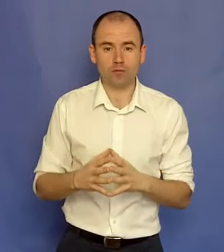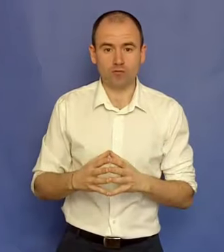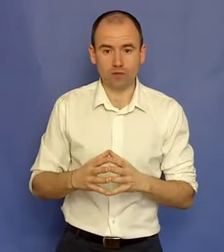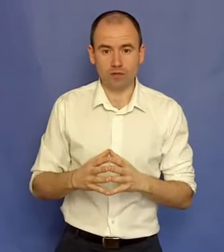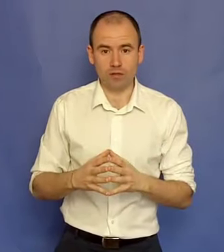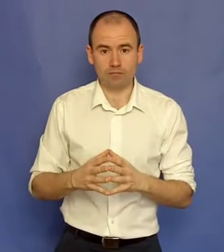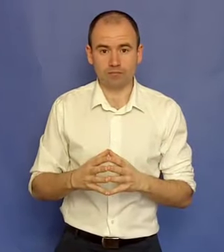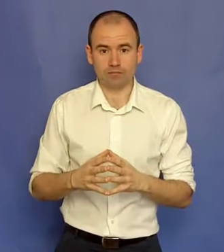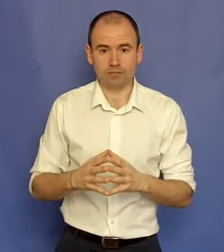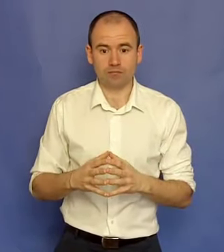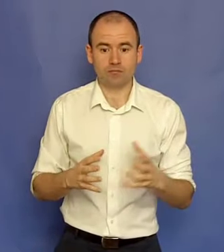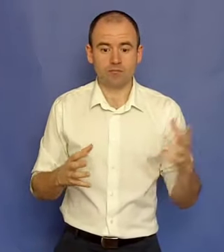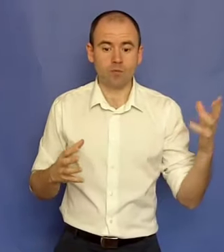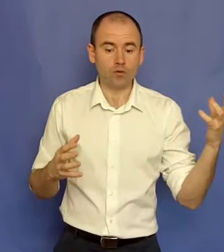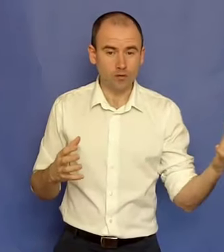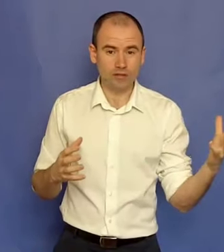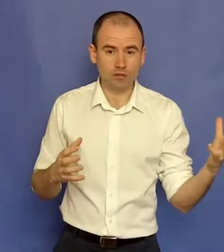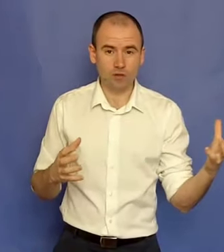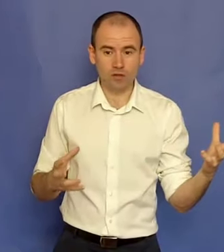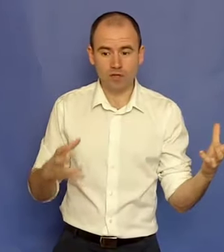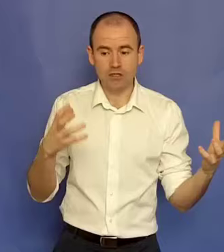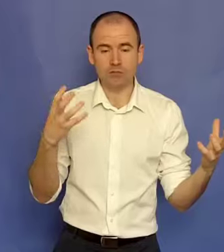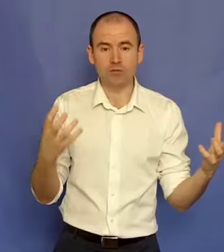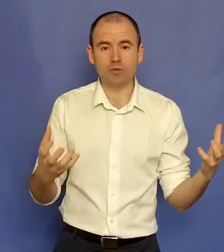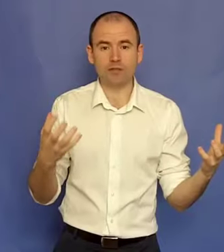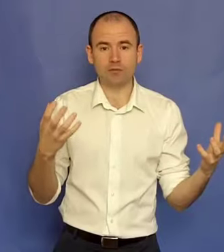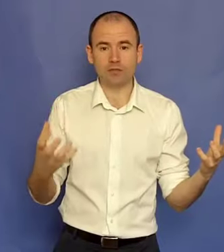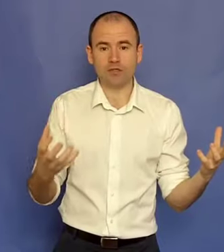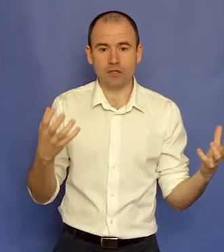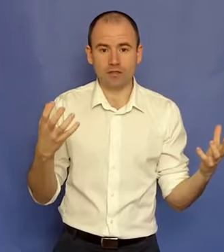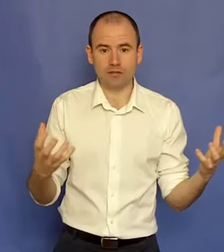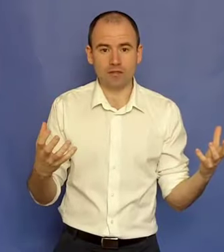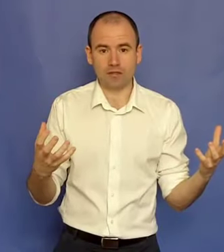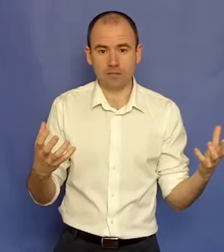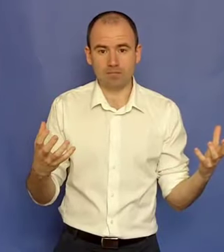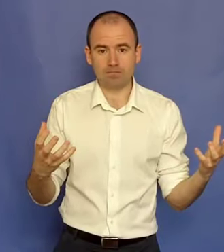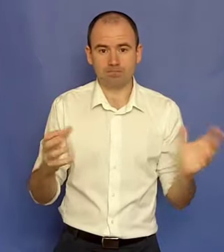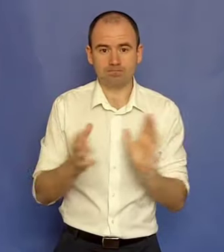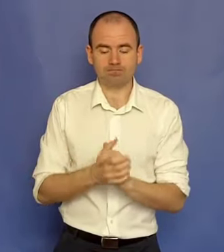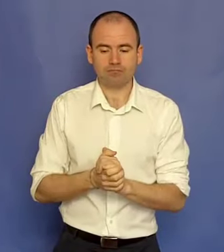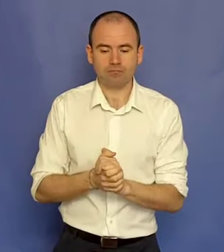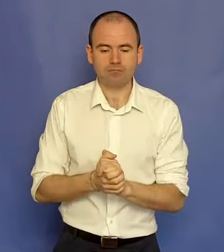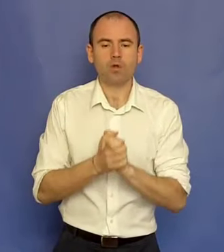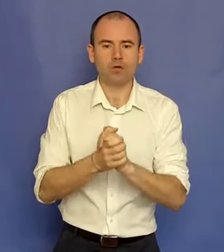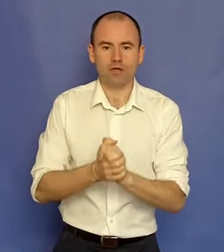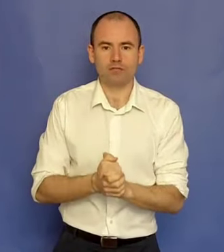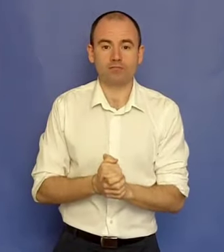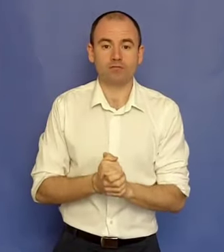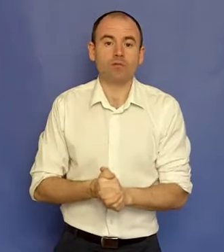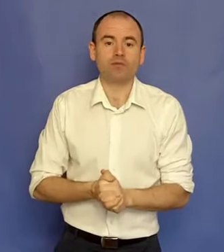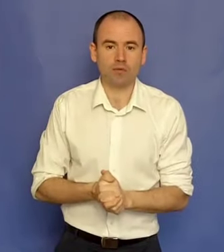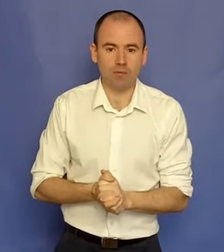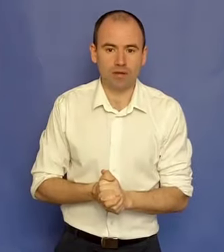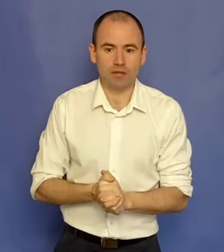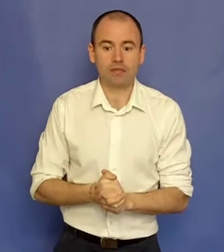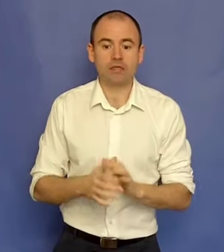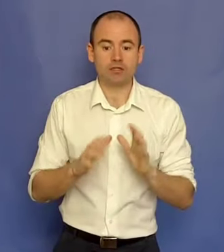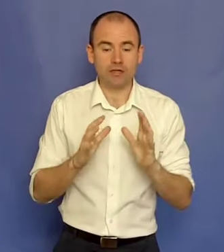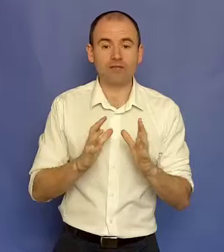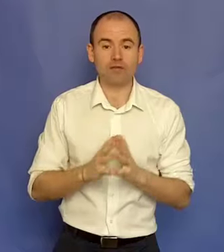profunde, da? Pulsiunea sexuală și pulsiunea de putere și agresivitate. Ok, vorbim despre banii. Și chiar vă